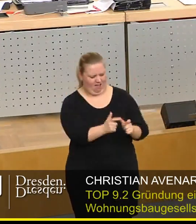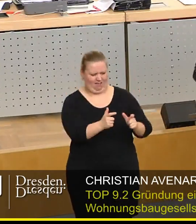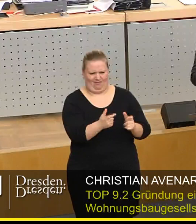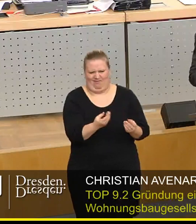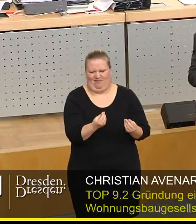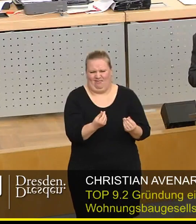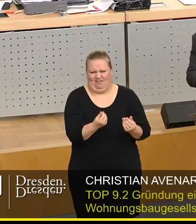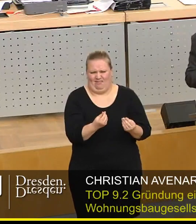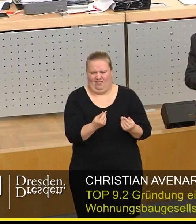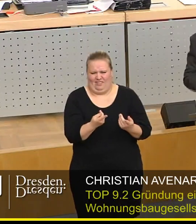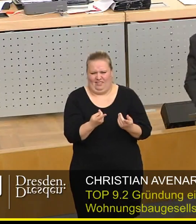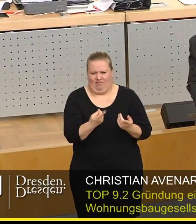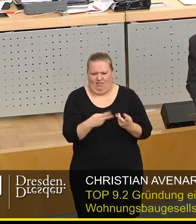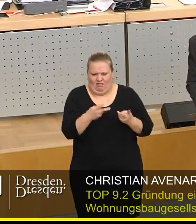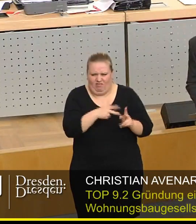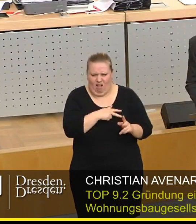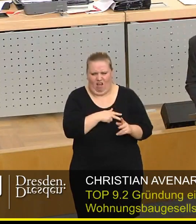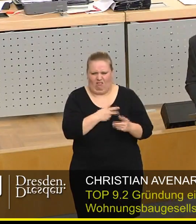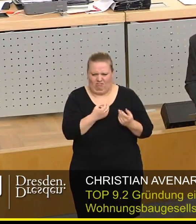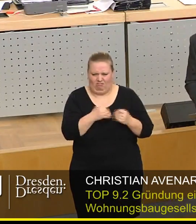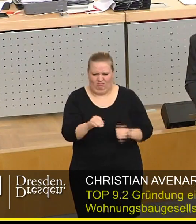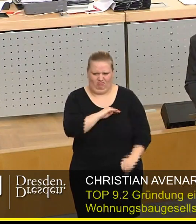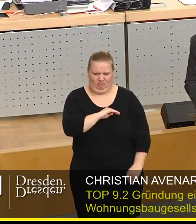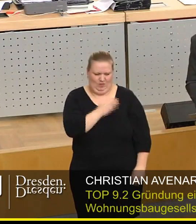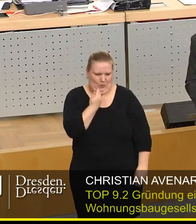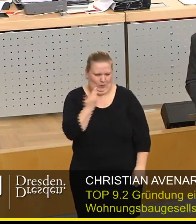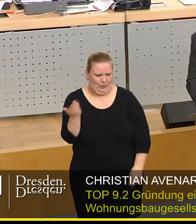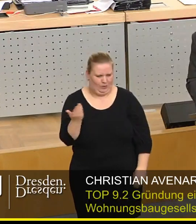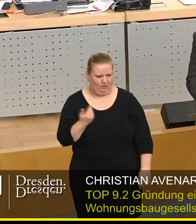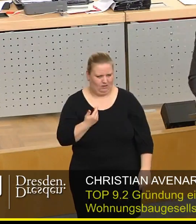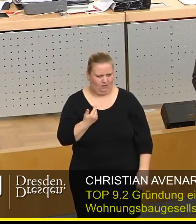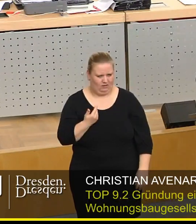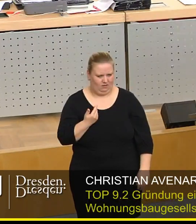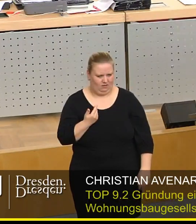ein kein vertrauenswürdiger Gesell. Da haben Sie vollkommen recht.